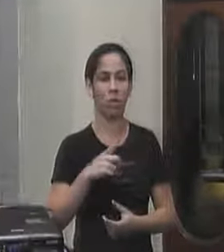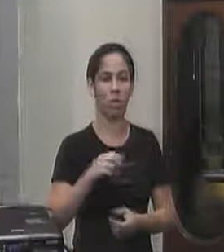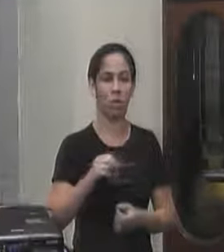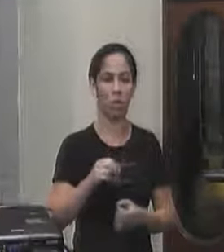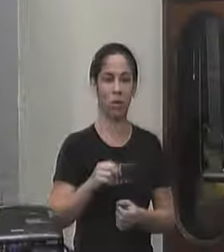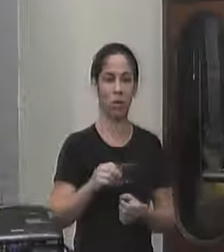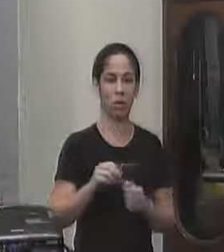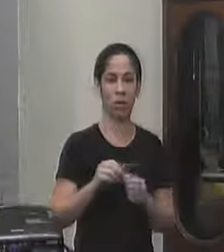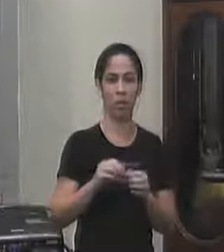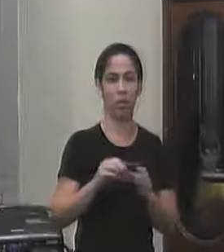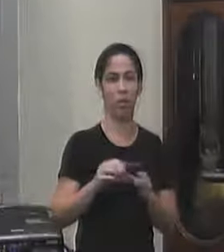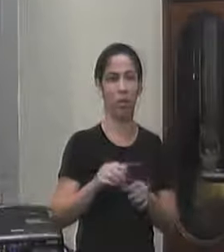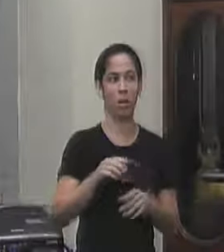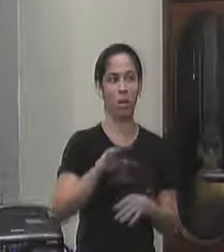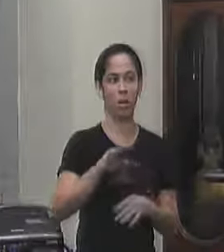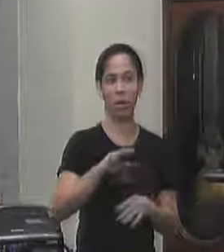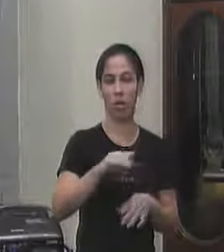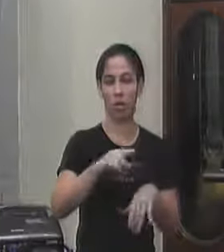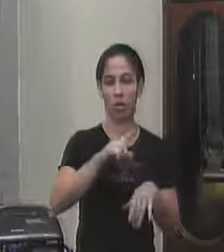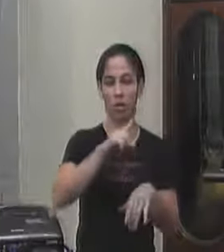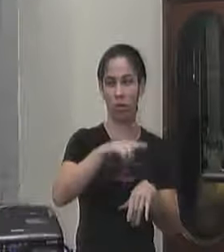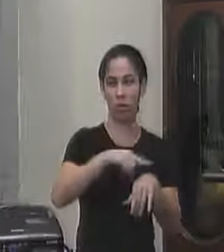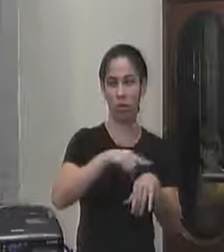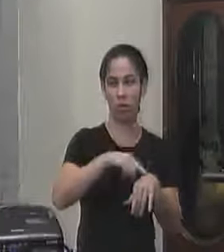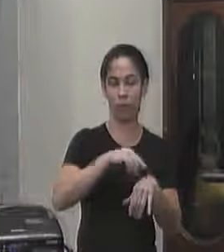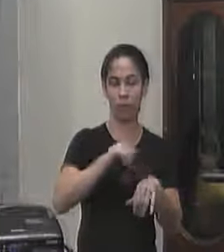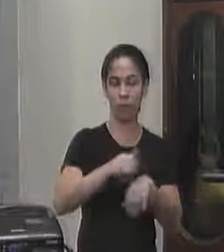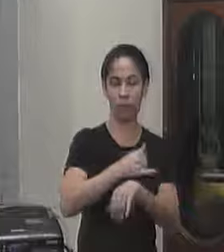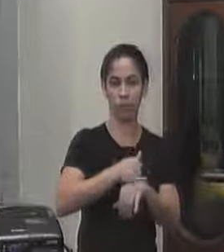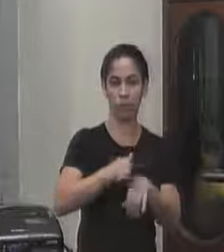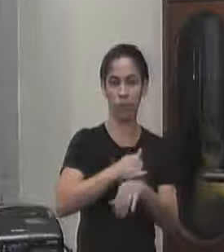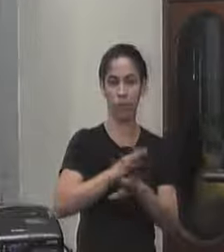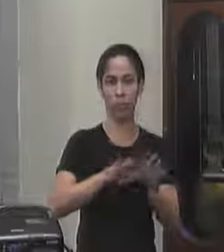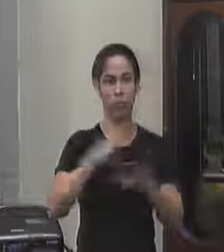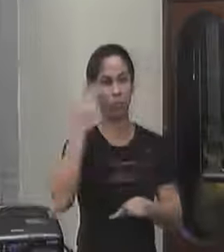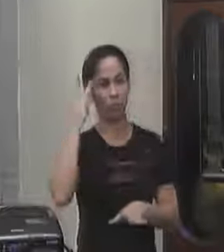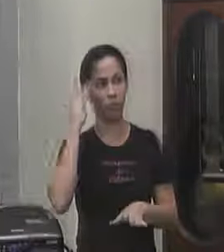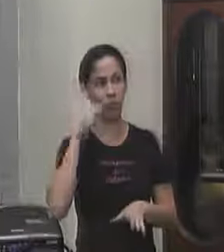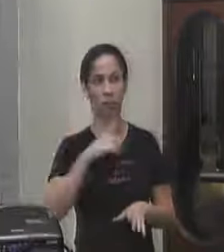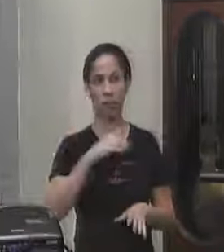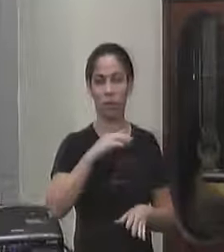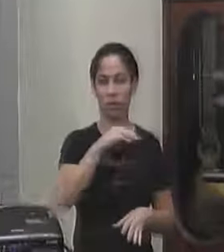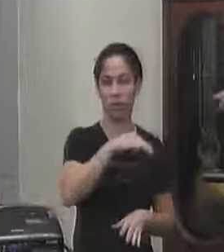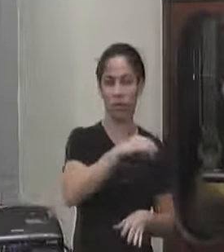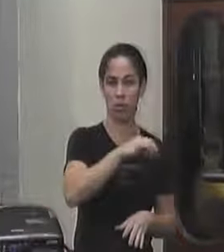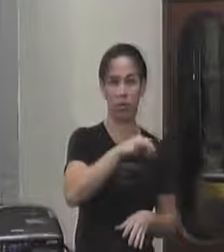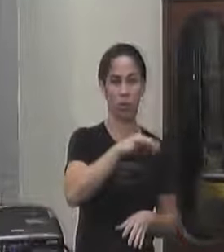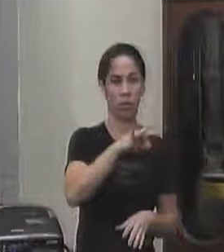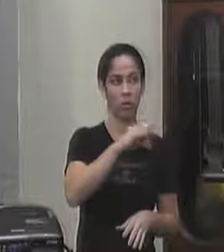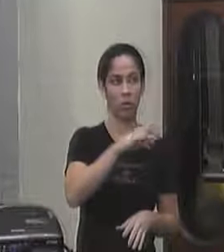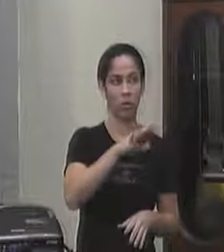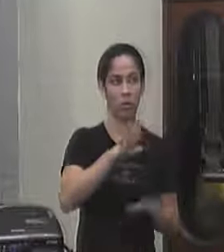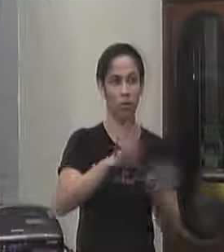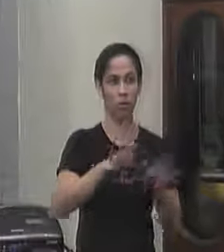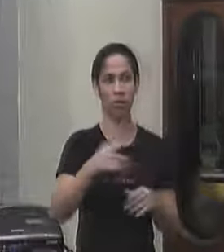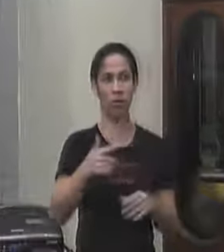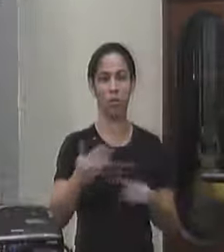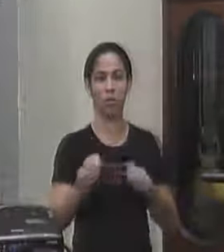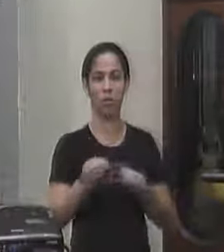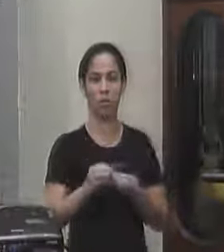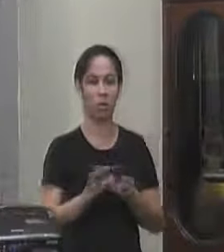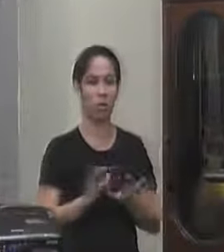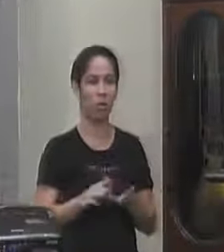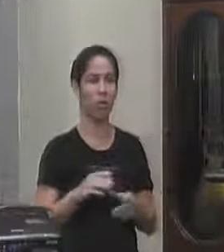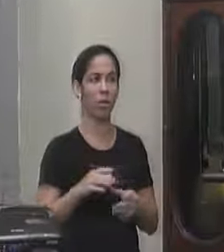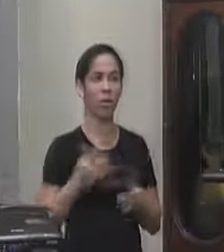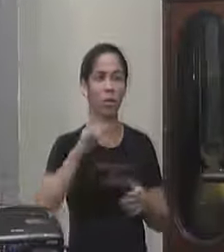com ele um horário de adaptação tá então eu acho que ele tem monitor no horário e não é alguma coisa assim mas a gente